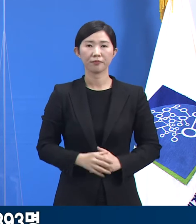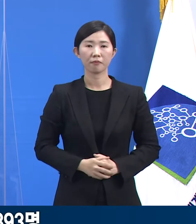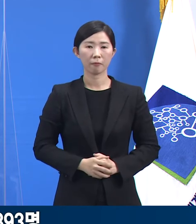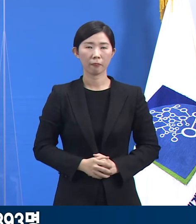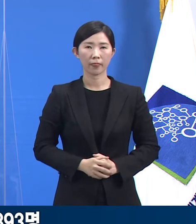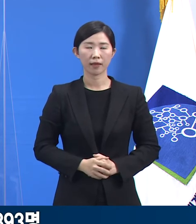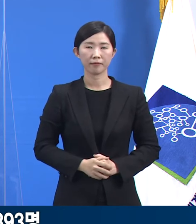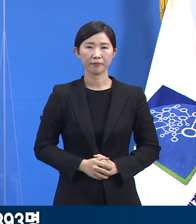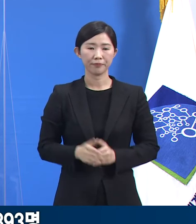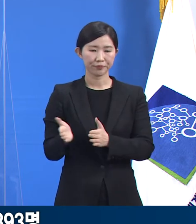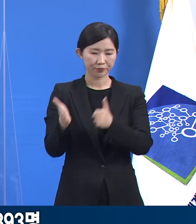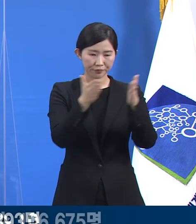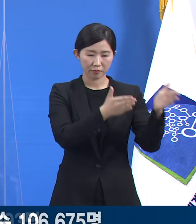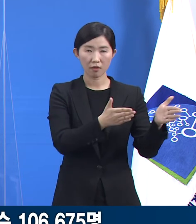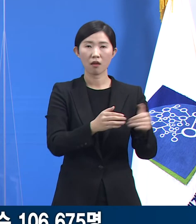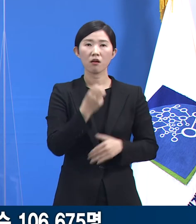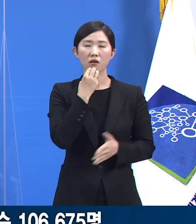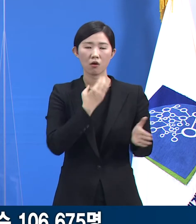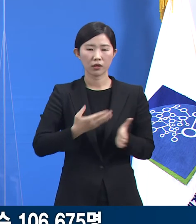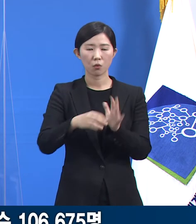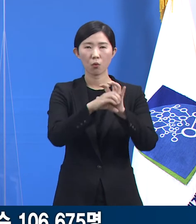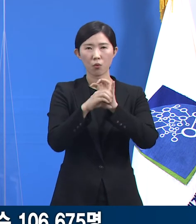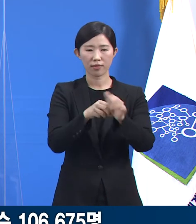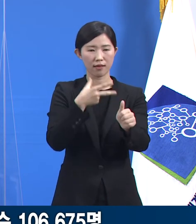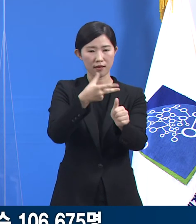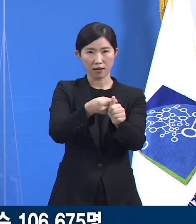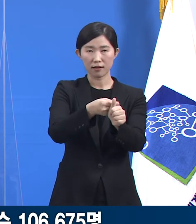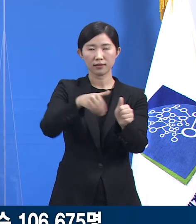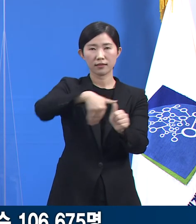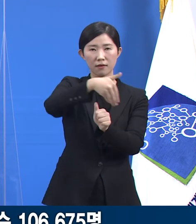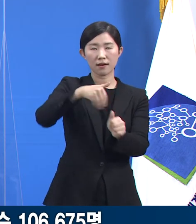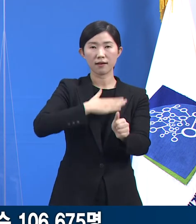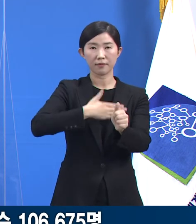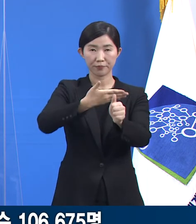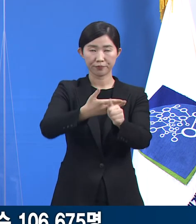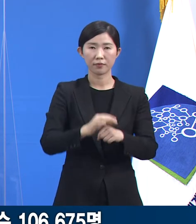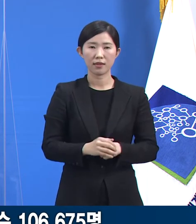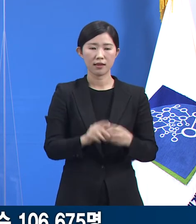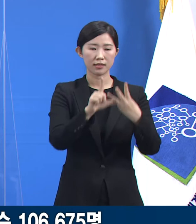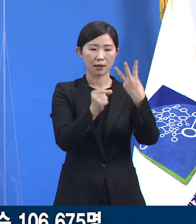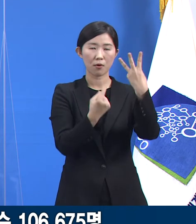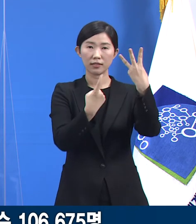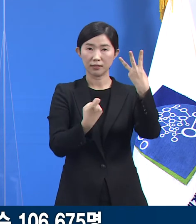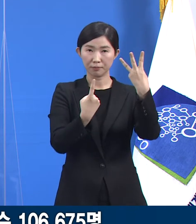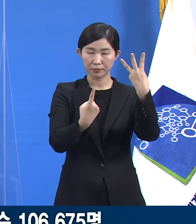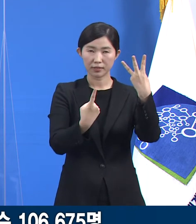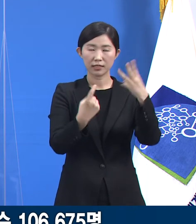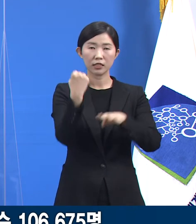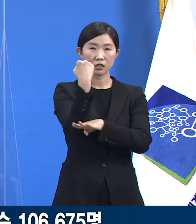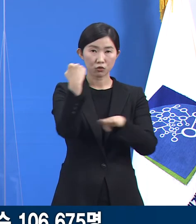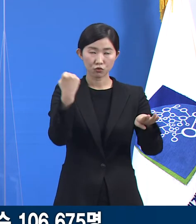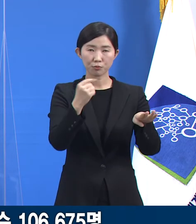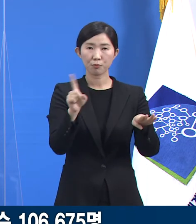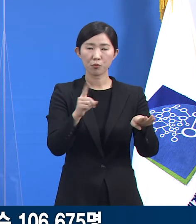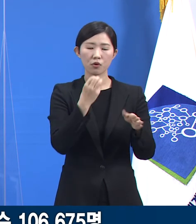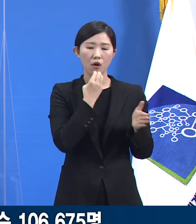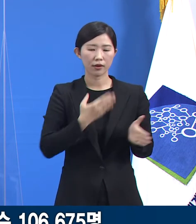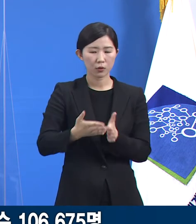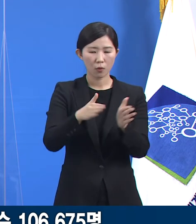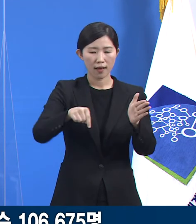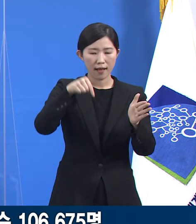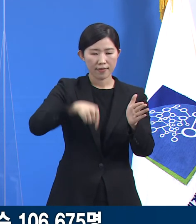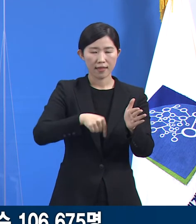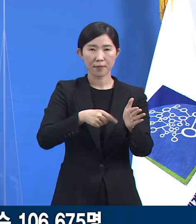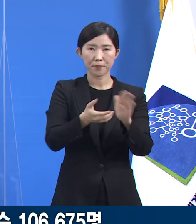경기도 코로나19 예방접종 현황입니다. 3월 11일 0시 기준 경기도의 예방접종자